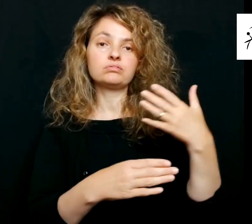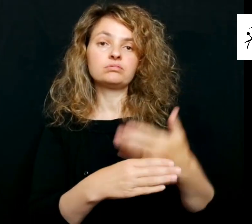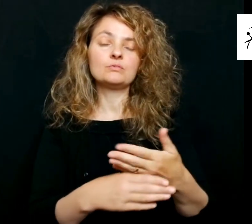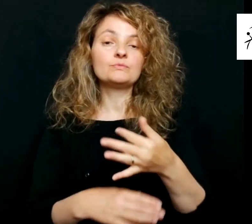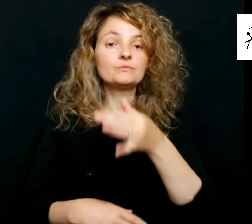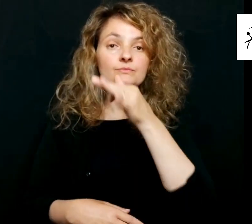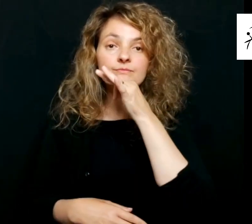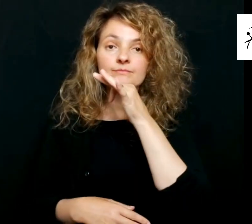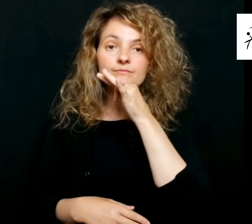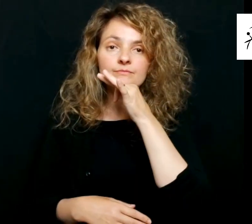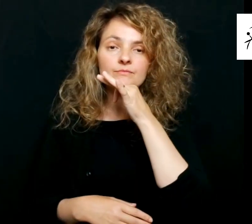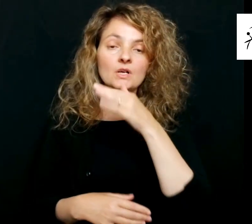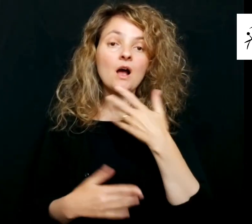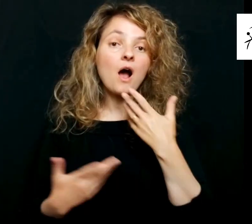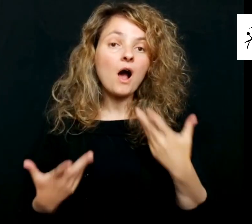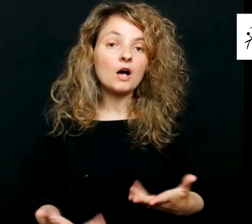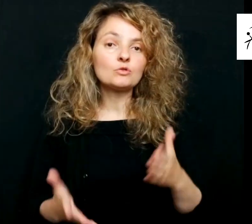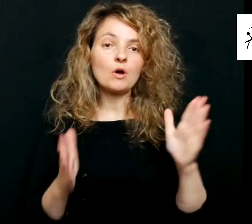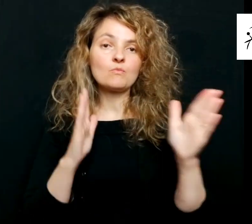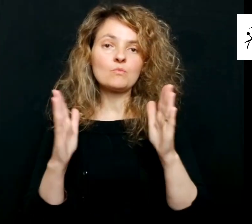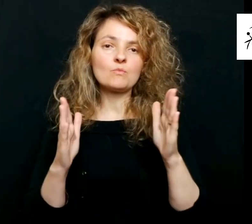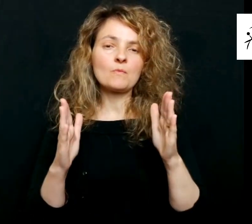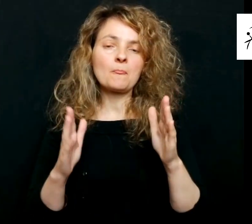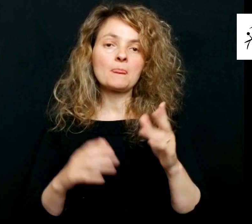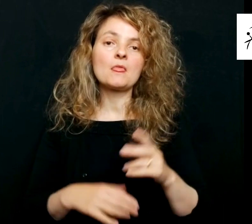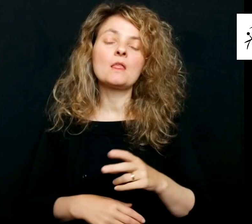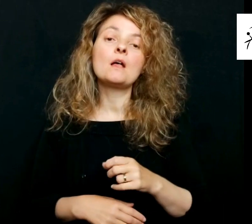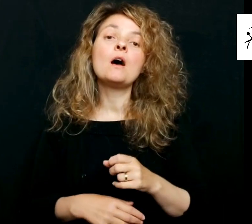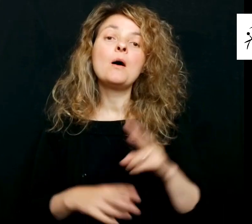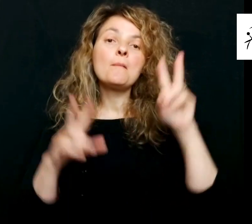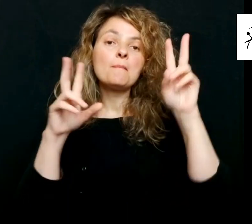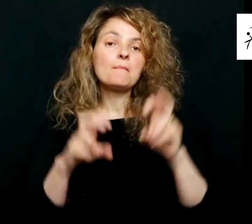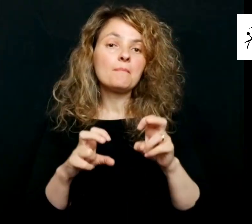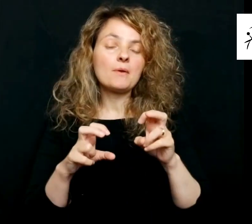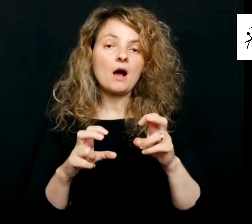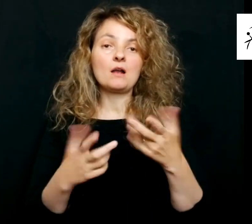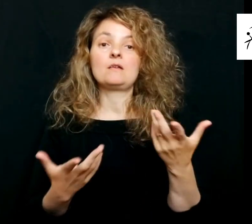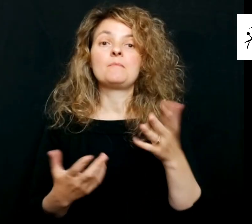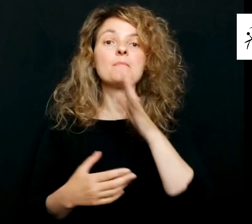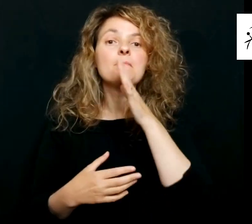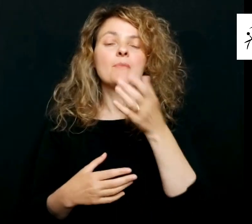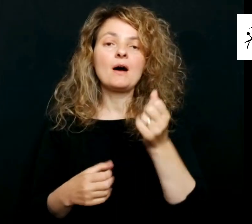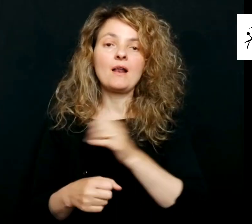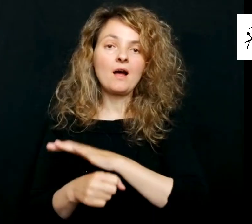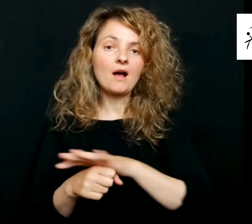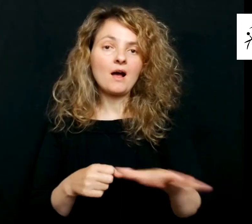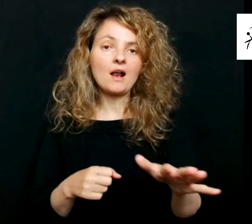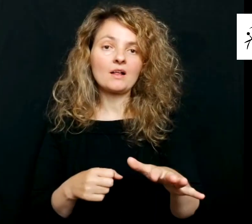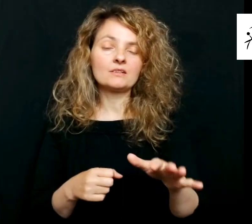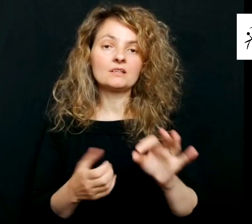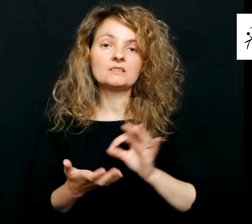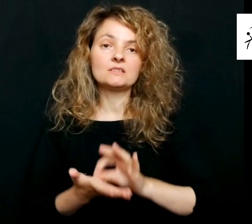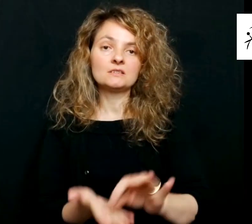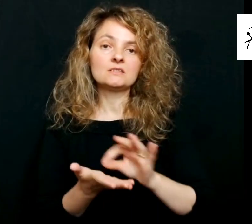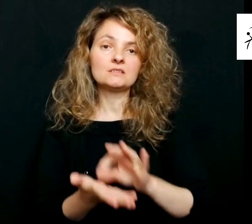tarde y que en momentos como los actuales sería de máxima utilidad a los efectos de garantizar los servicios